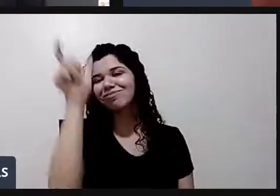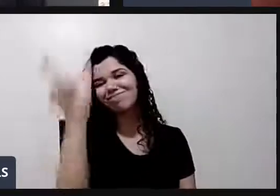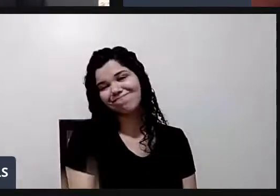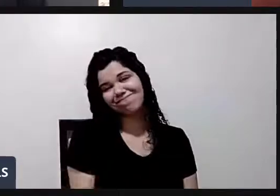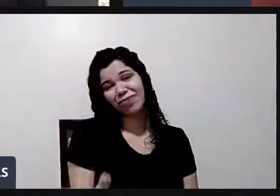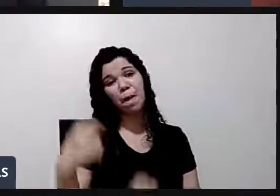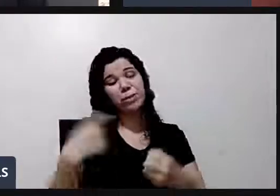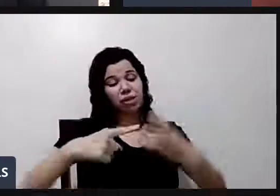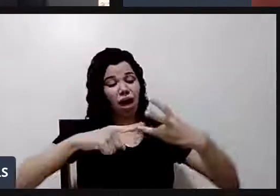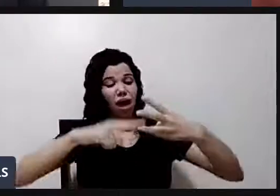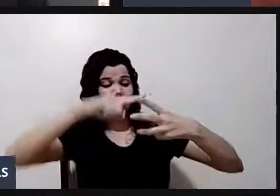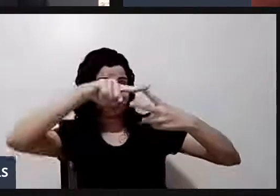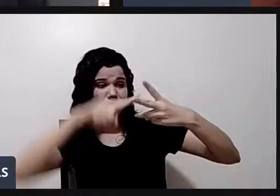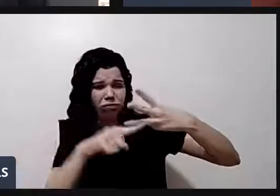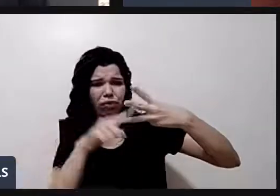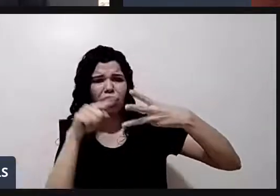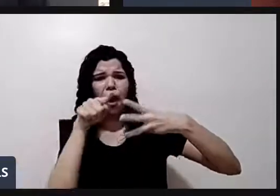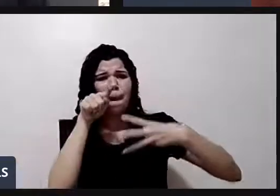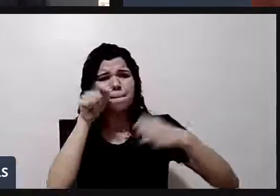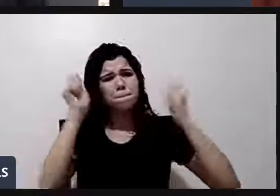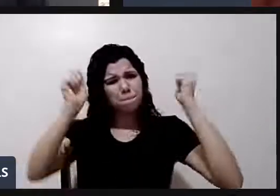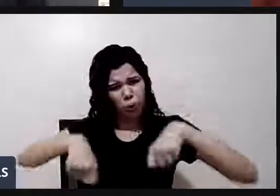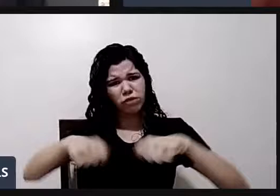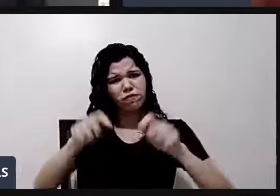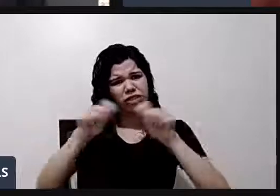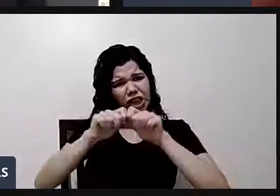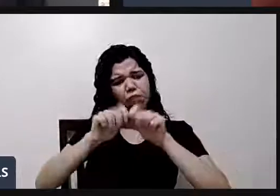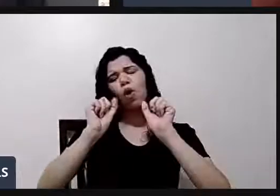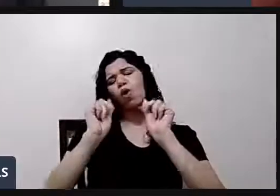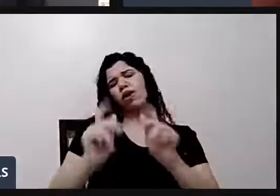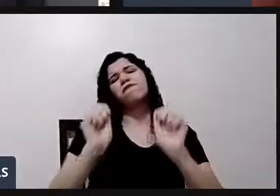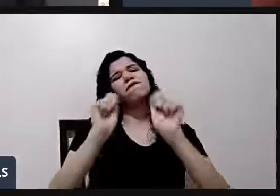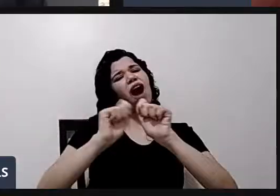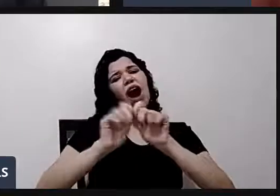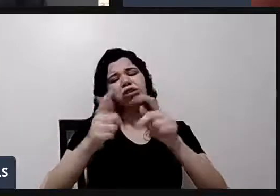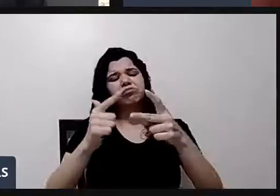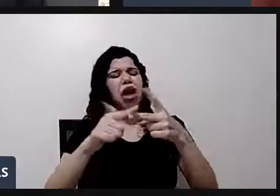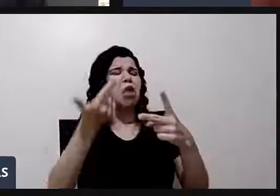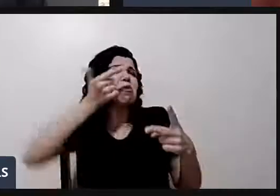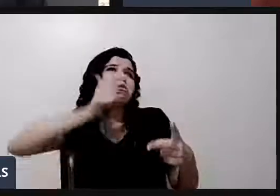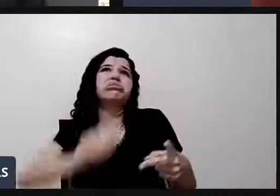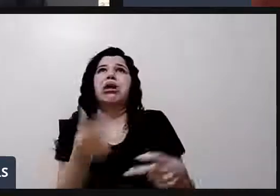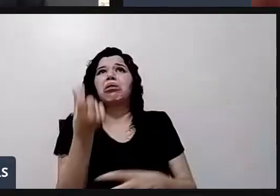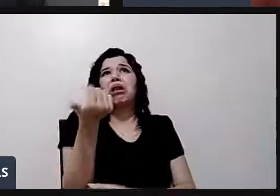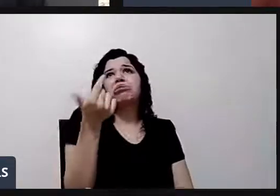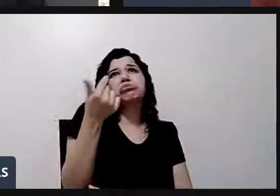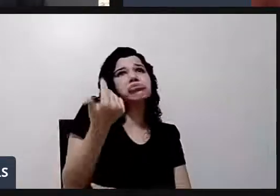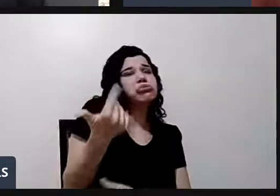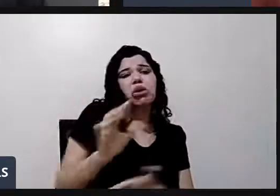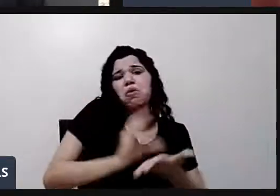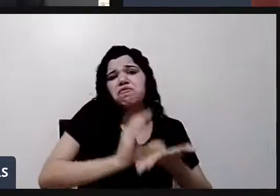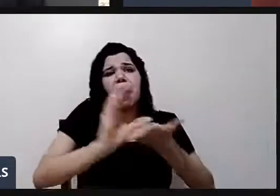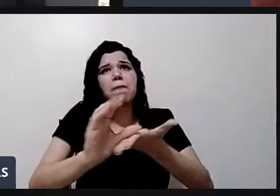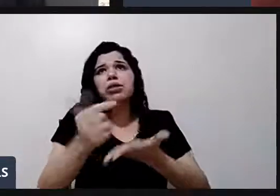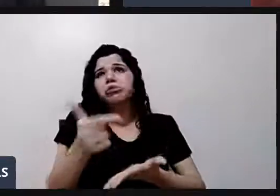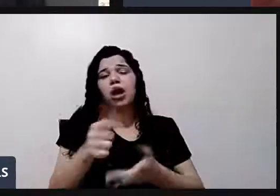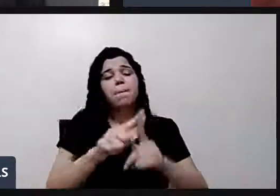Se puder fazer, faça. Não, não consigo, não tenho dinheiro, não tenho tempo, não tenho jeito. Aplauda quem faz. Não, eu não